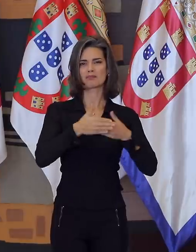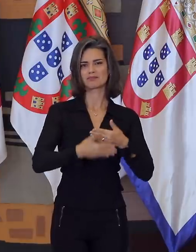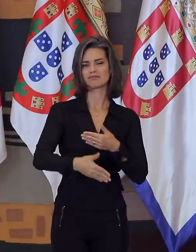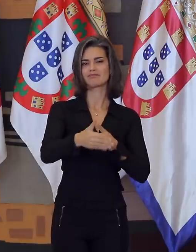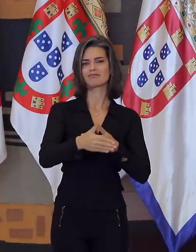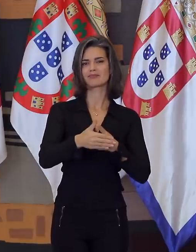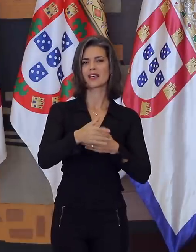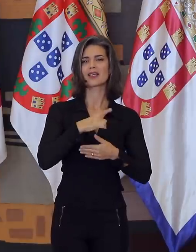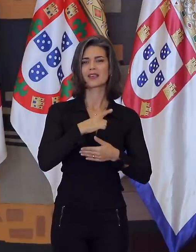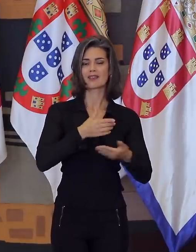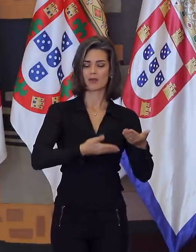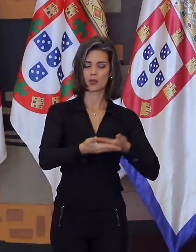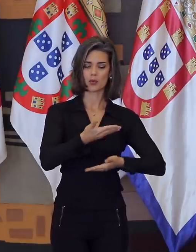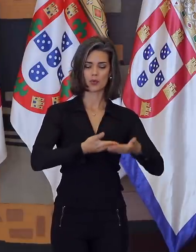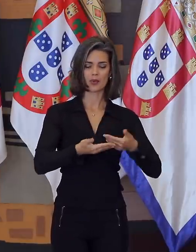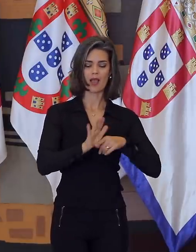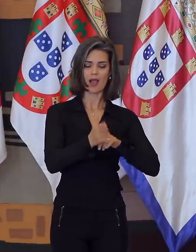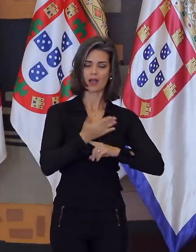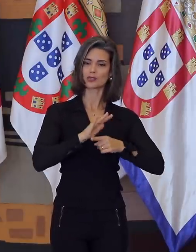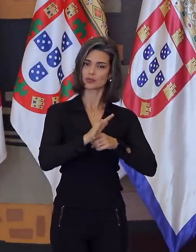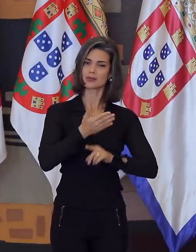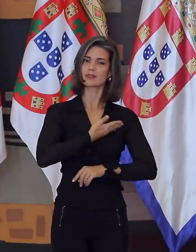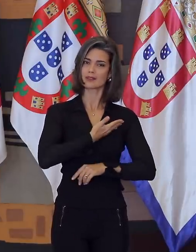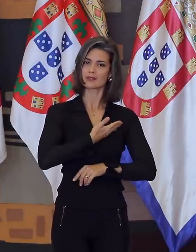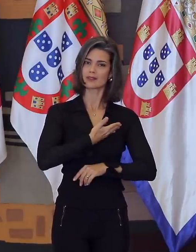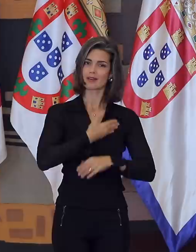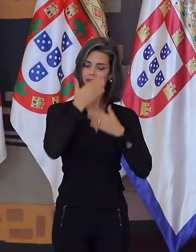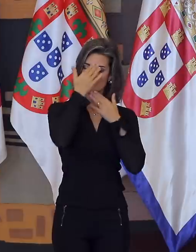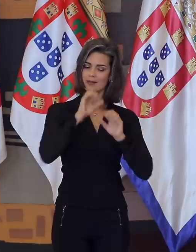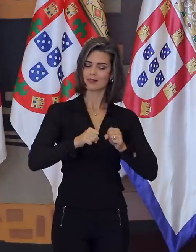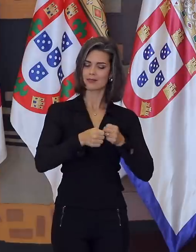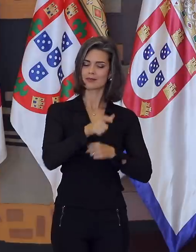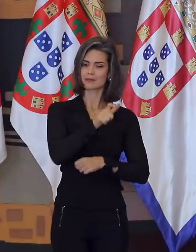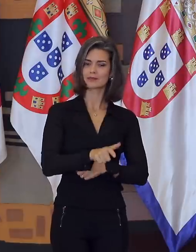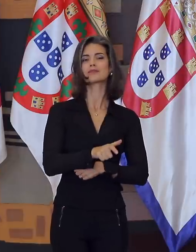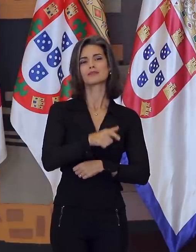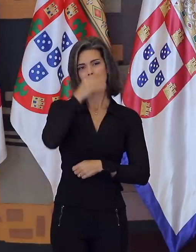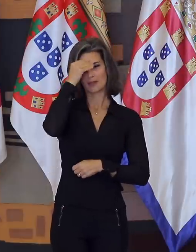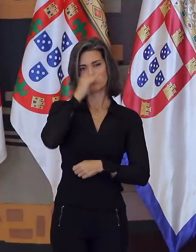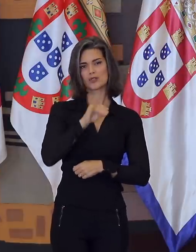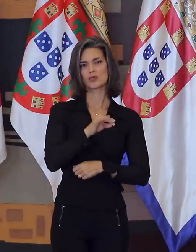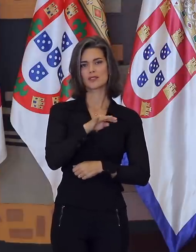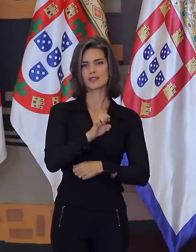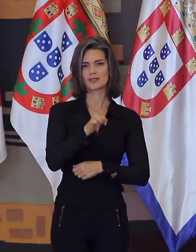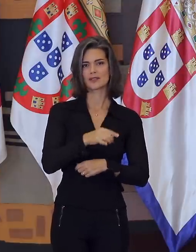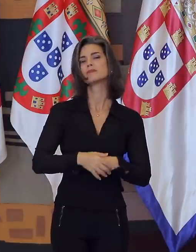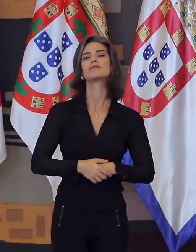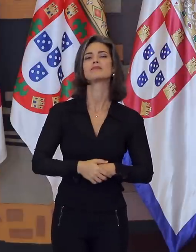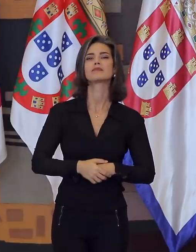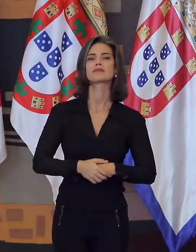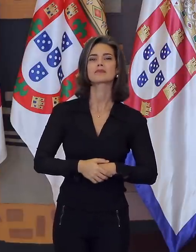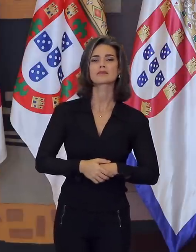uma etapa pautada pela cooperação e pela amizade, graças também aos esforços de nosso patrono. A diplomacia das